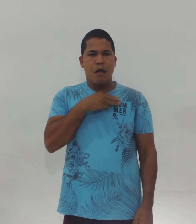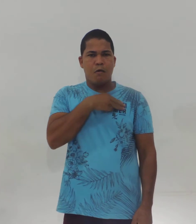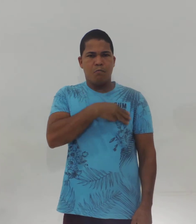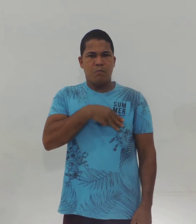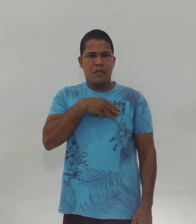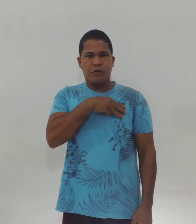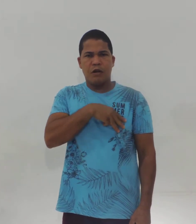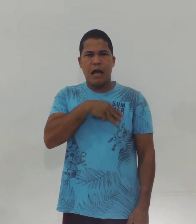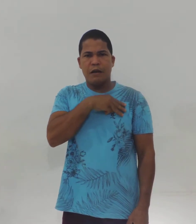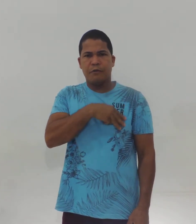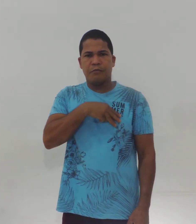Missionário